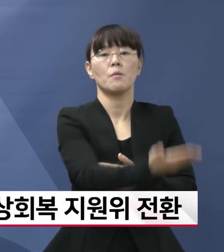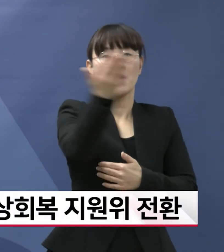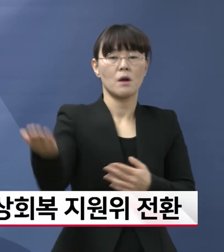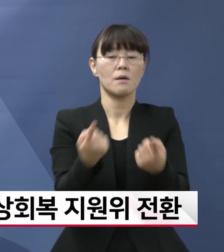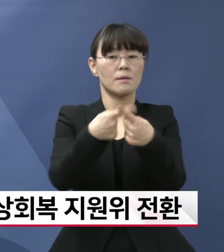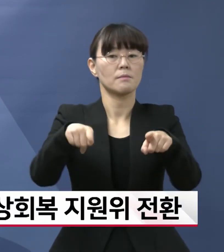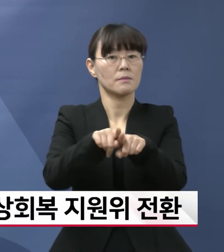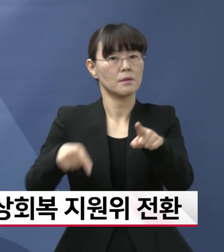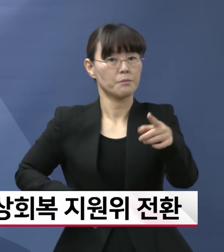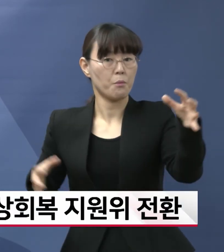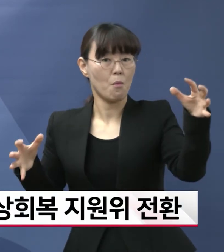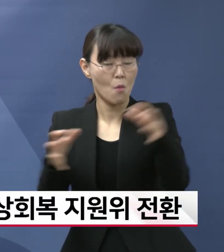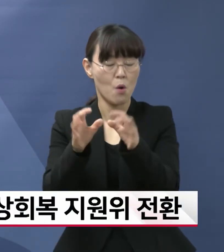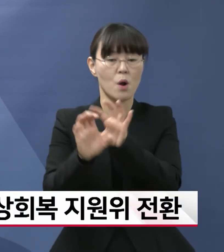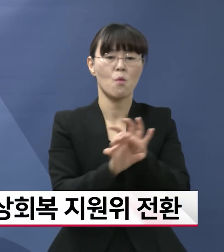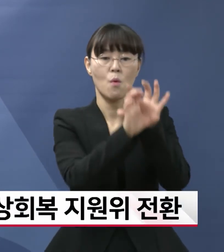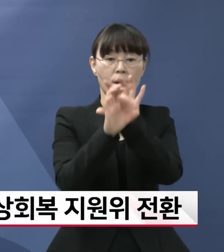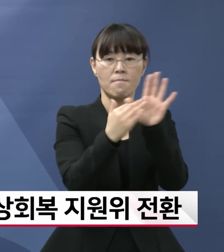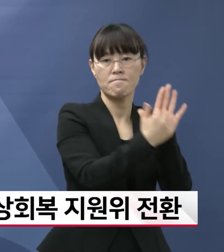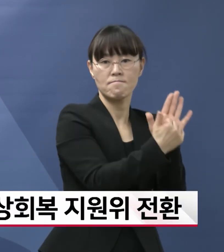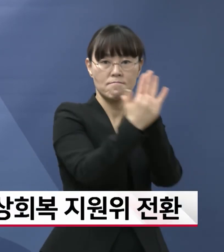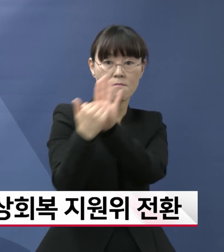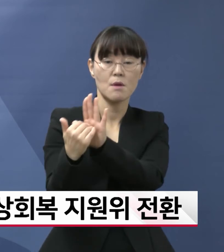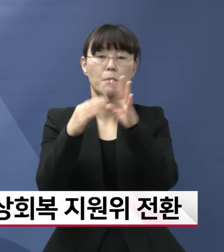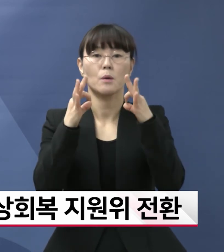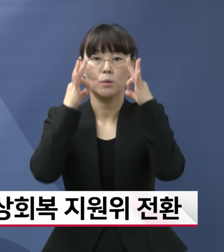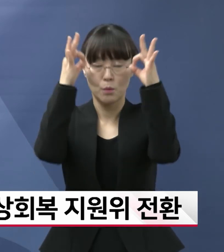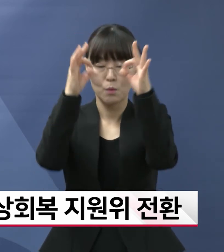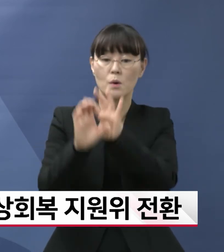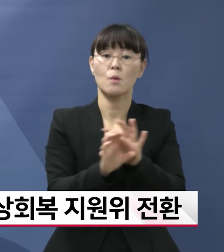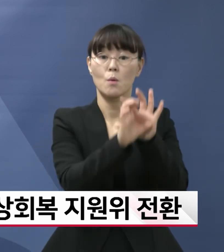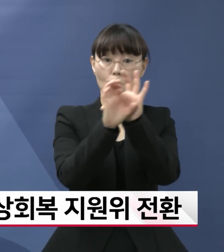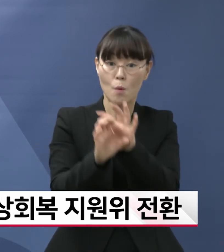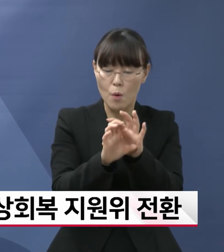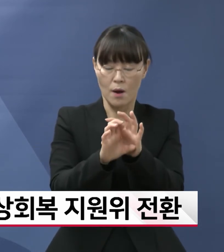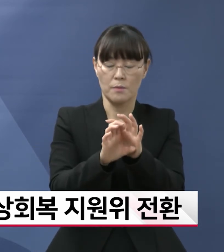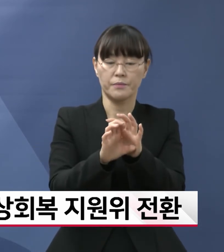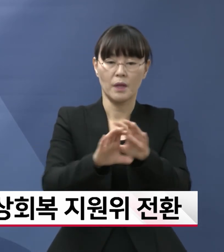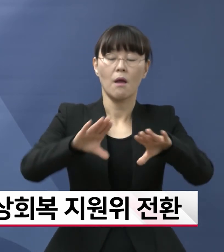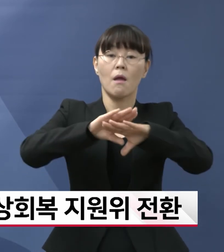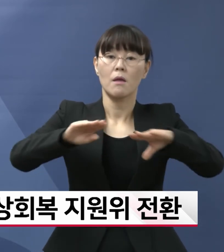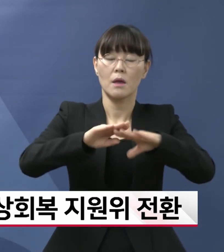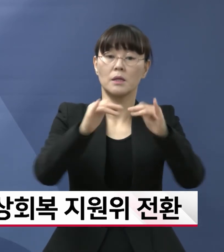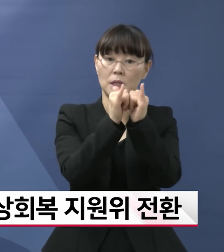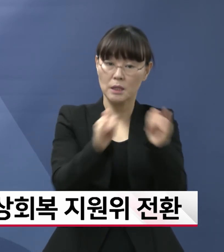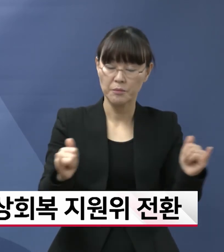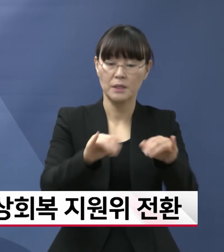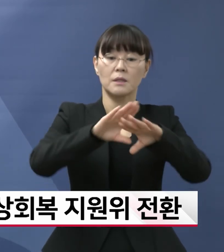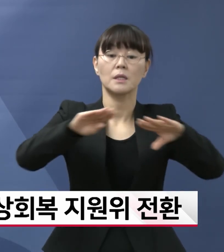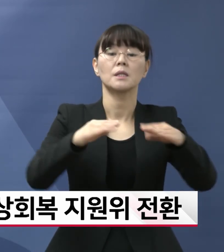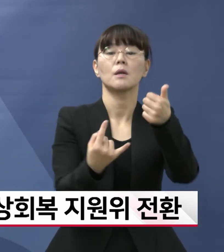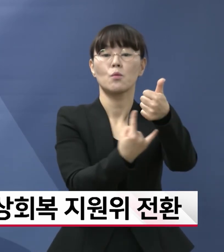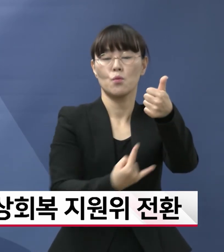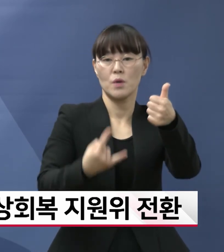그동안 코로나19 극복에 큰 역할을 해온 코로나19 극복 범시민대책위원회와